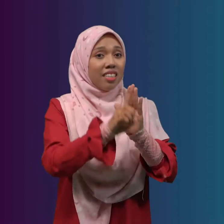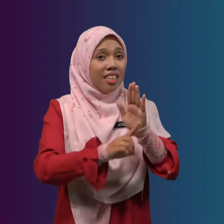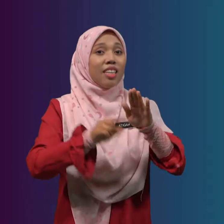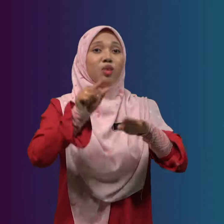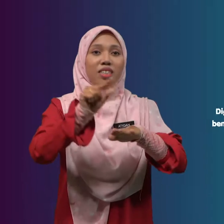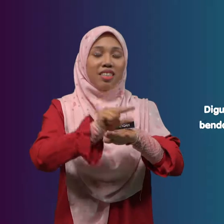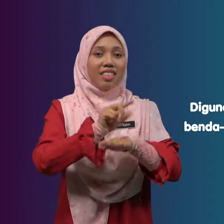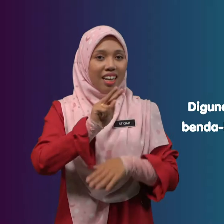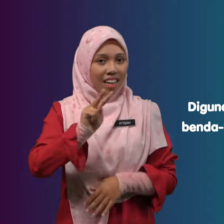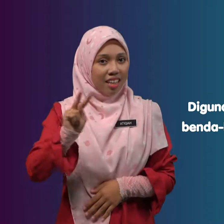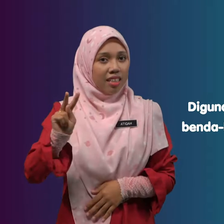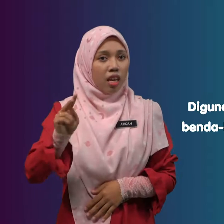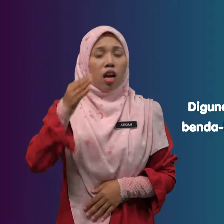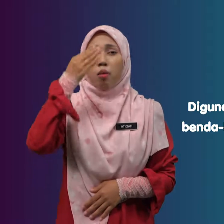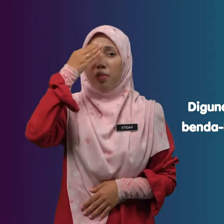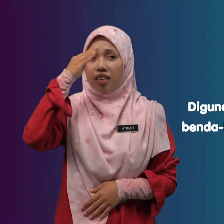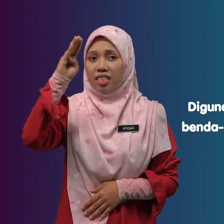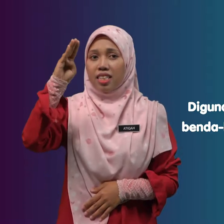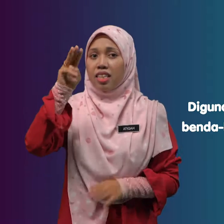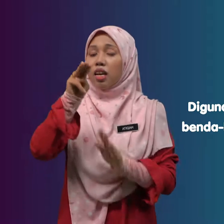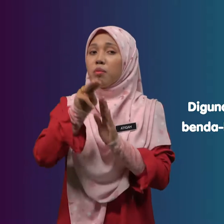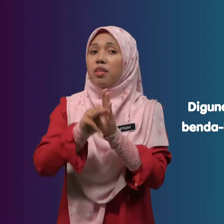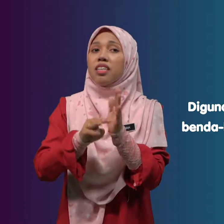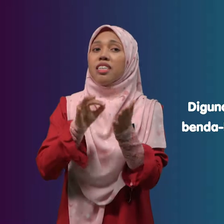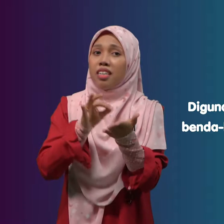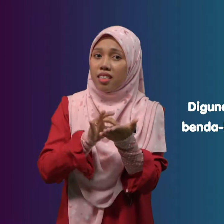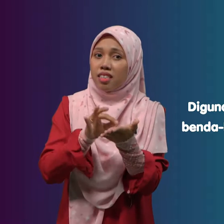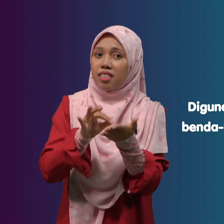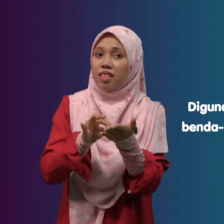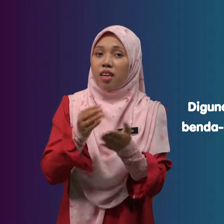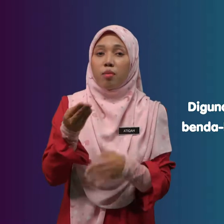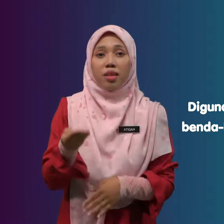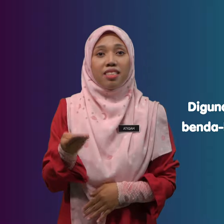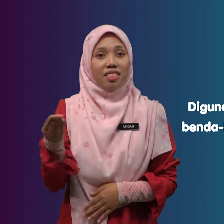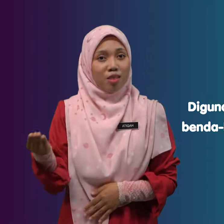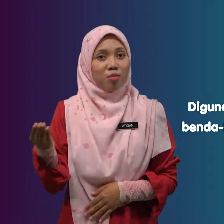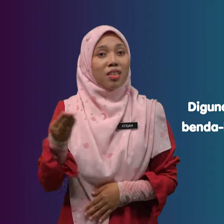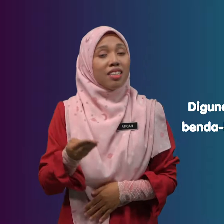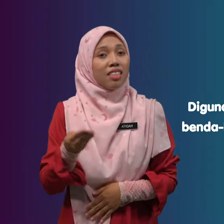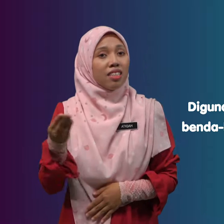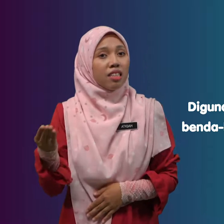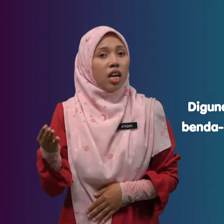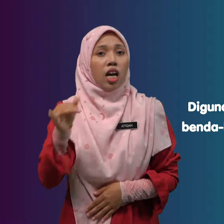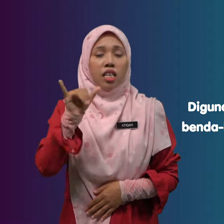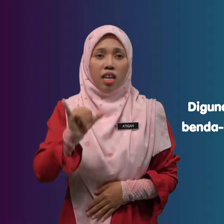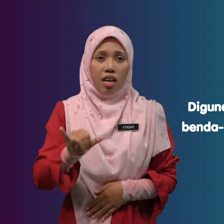Digunakan Bagi Mengira Benda-benda Yang